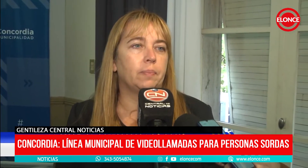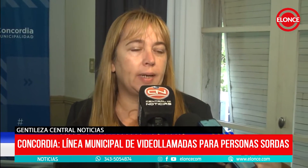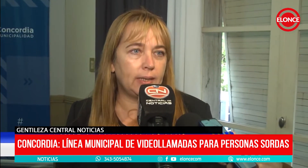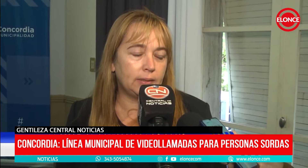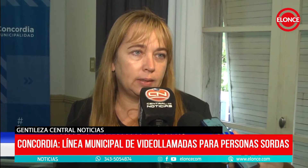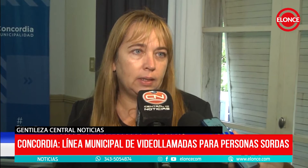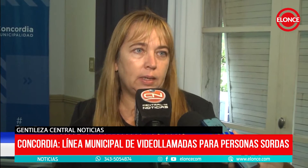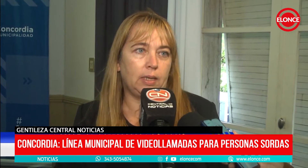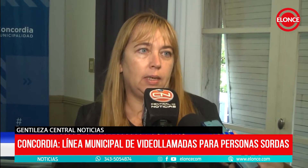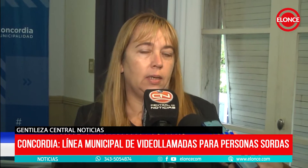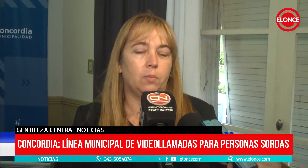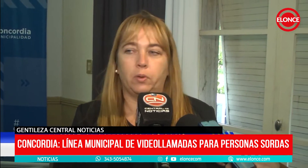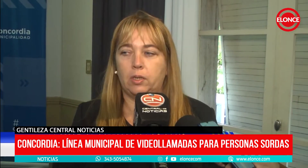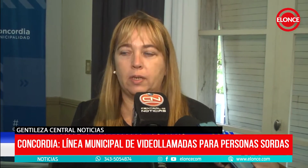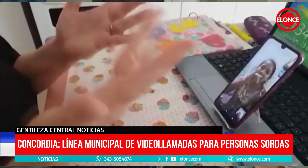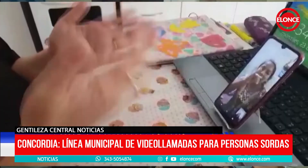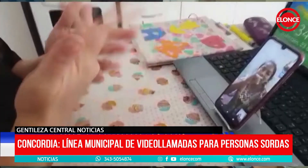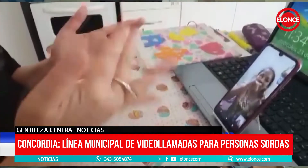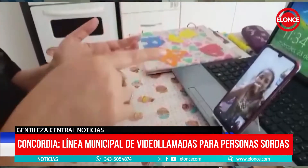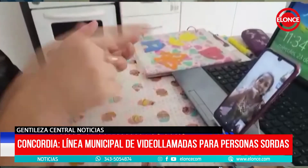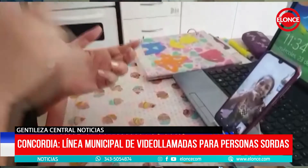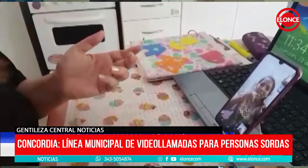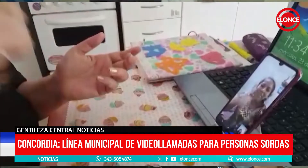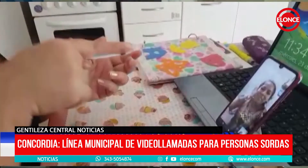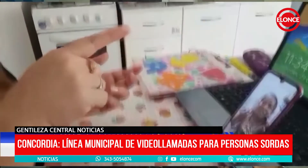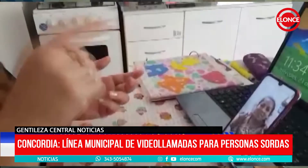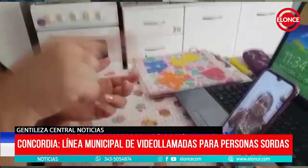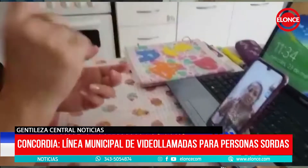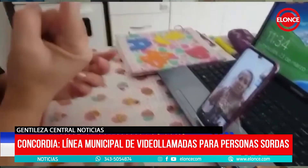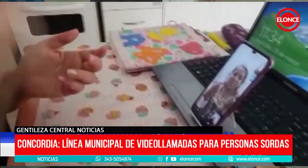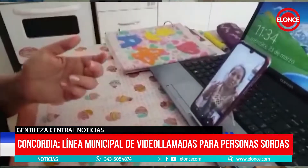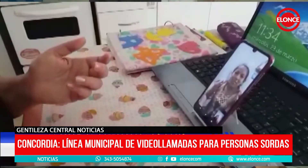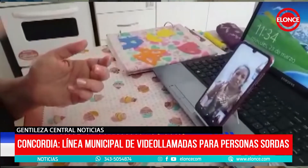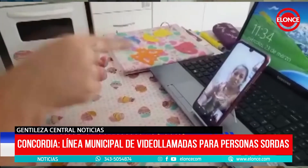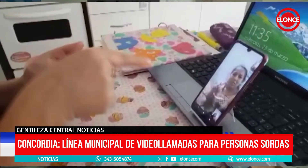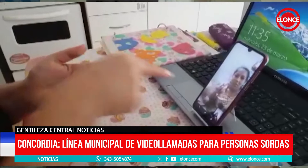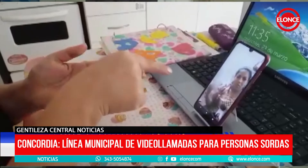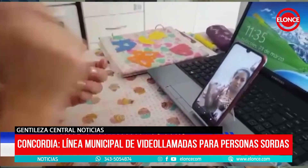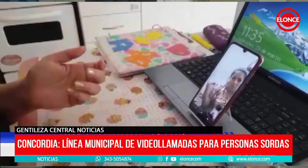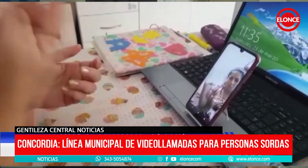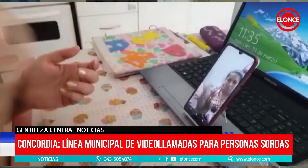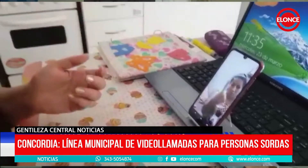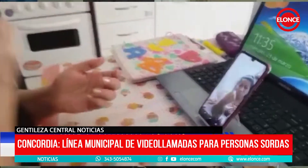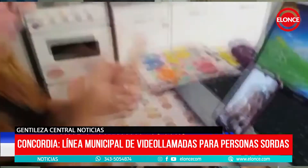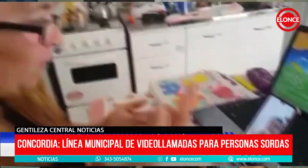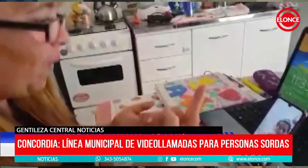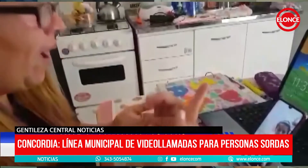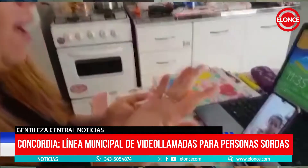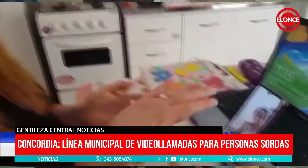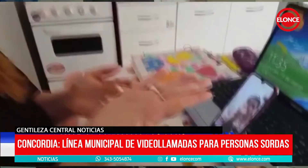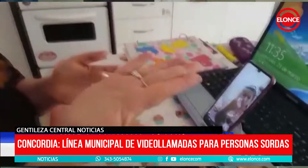por videollamadas, como dijo el Intendente, y le quiero agradecer desde la Dirección de Discapacidad porque siempre tuvo